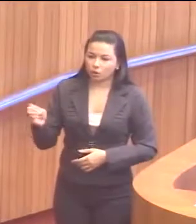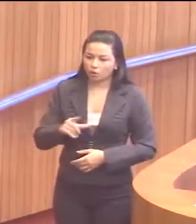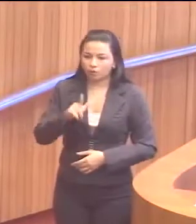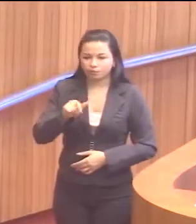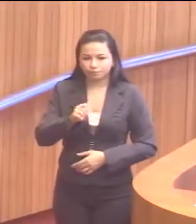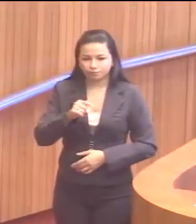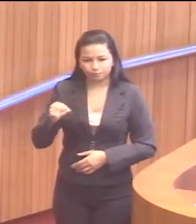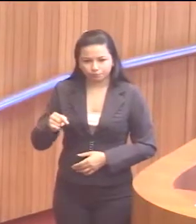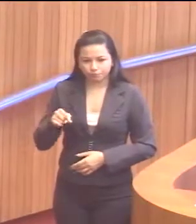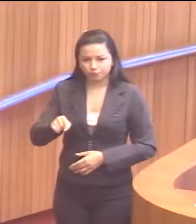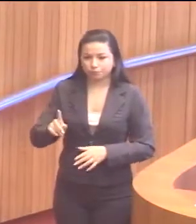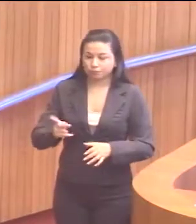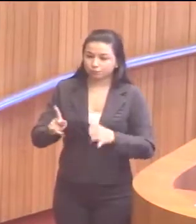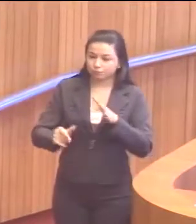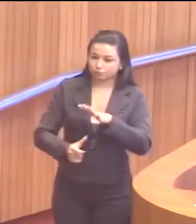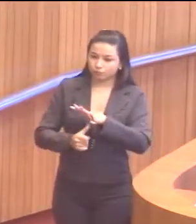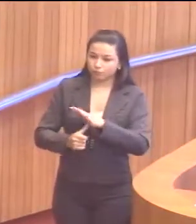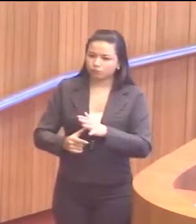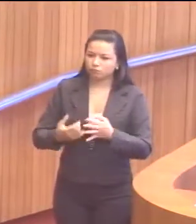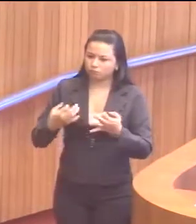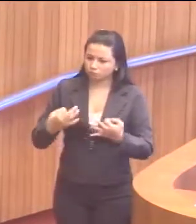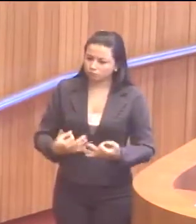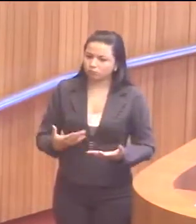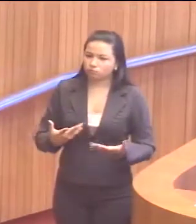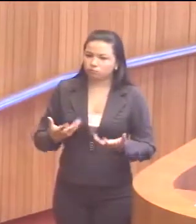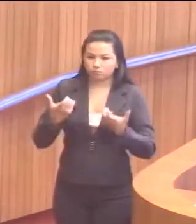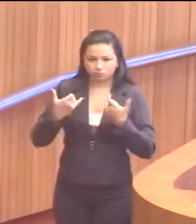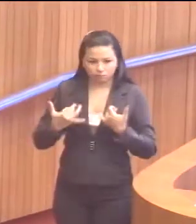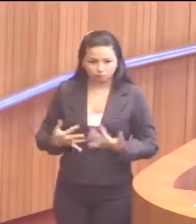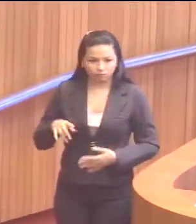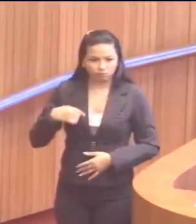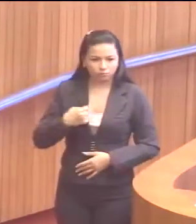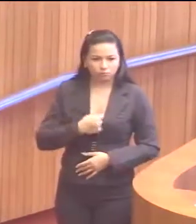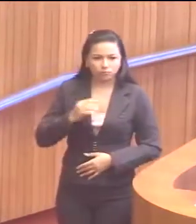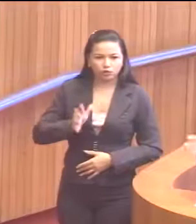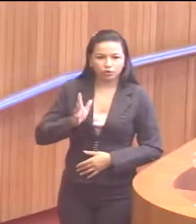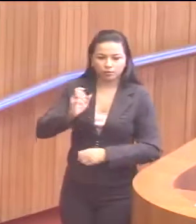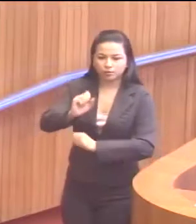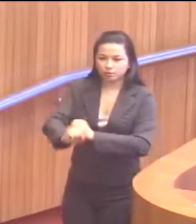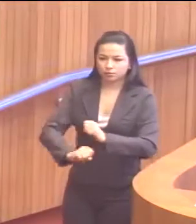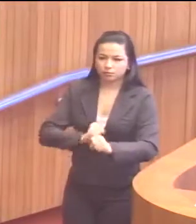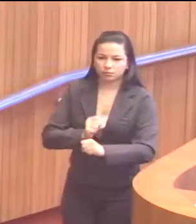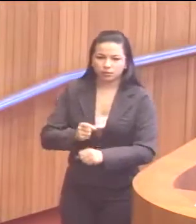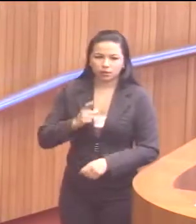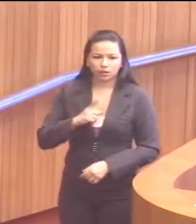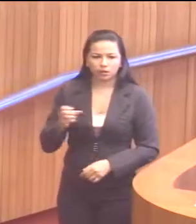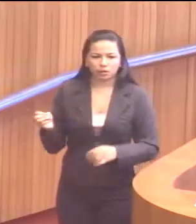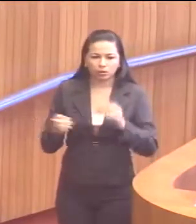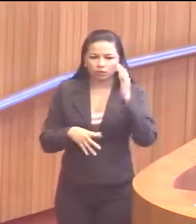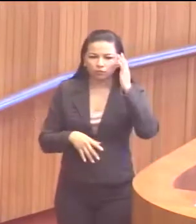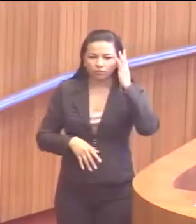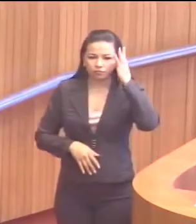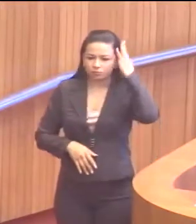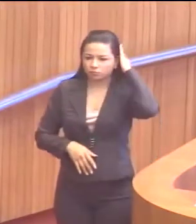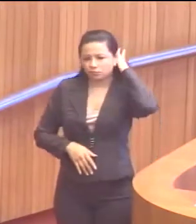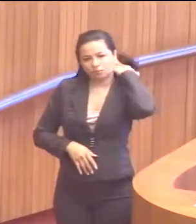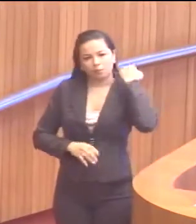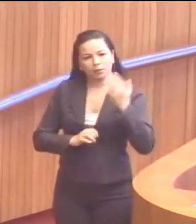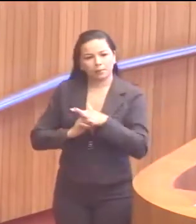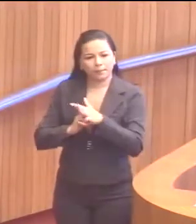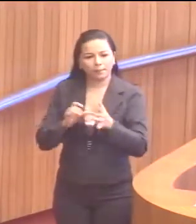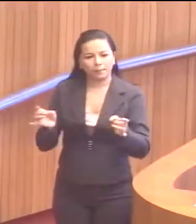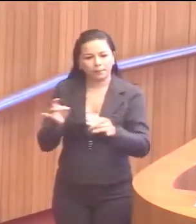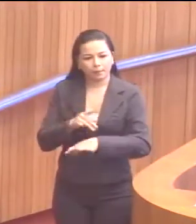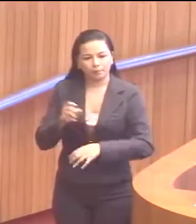nova licitação e o reitor confirmou para nós já esse ano e já se teria uma nova empresa para a conclusão dessas